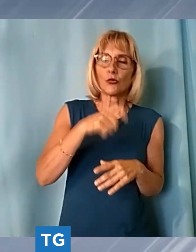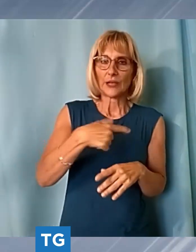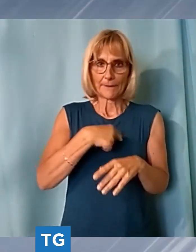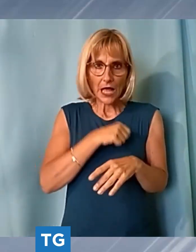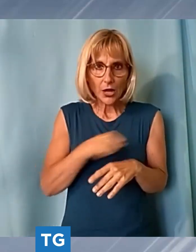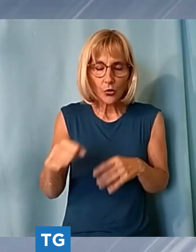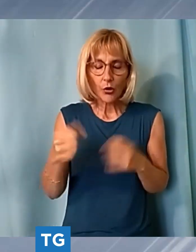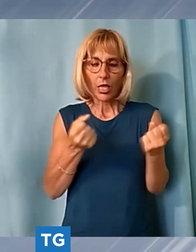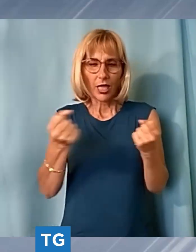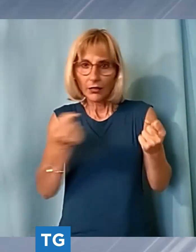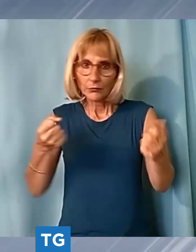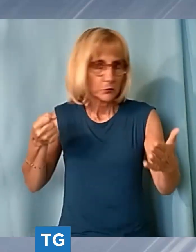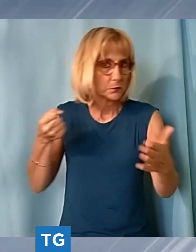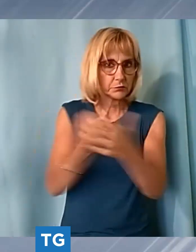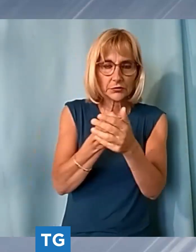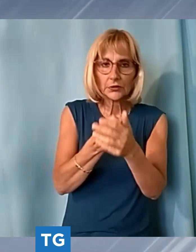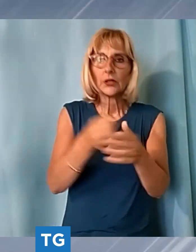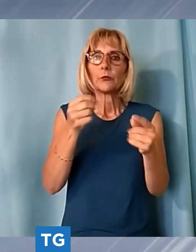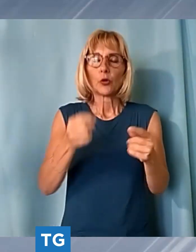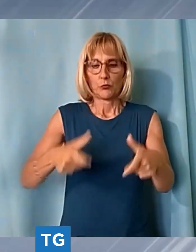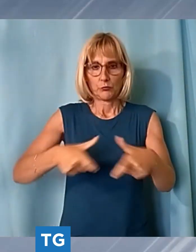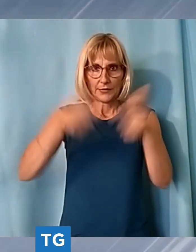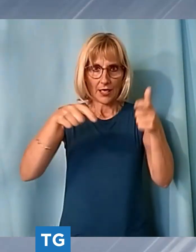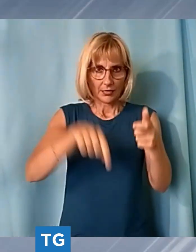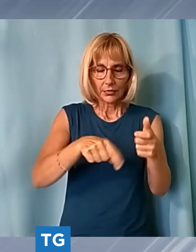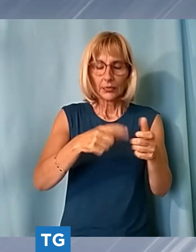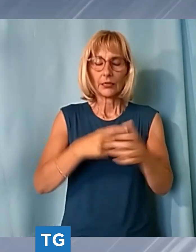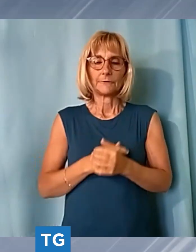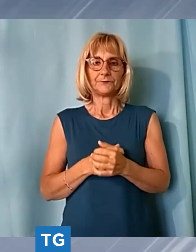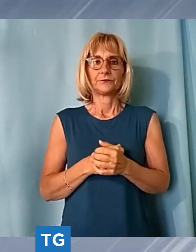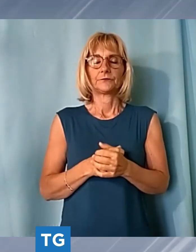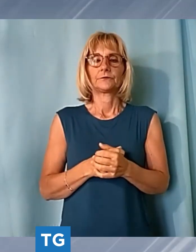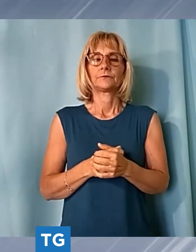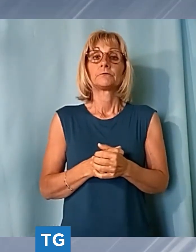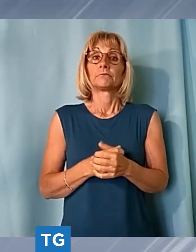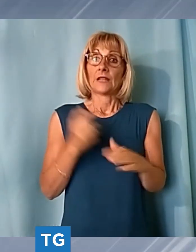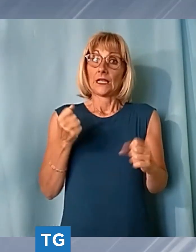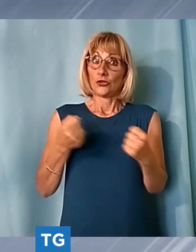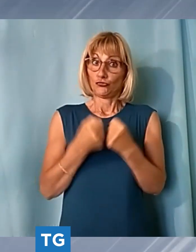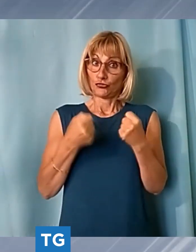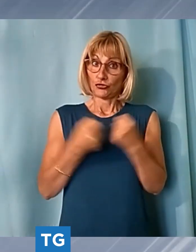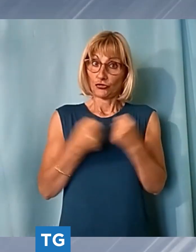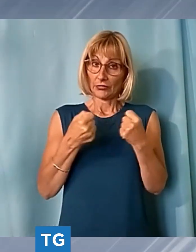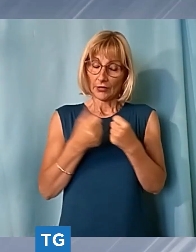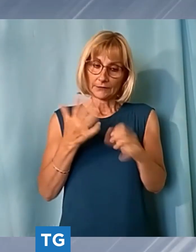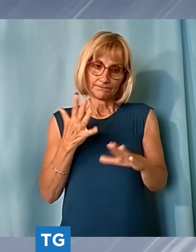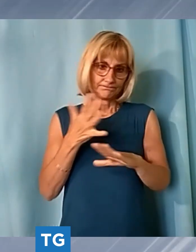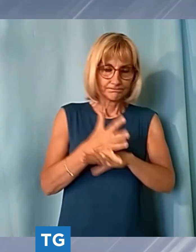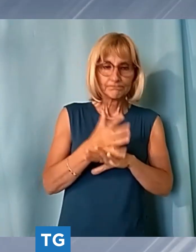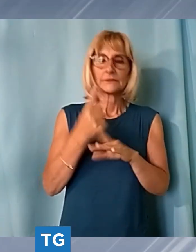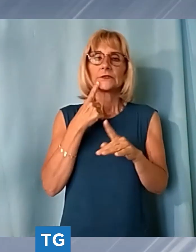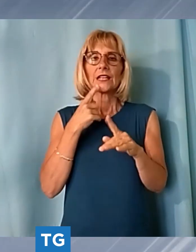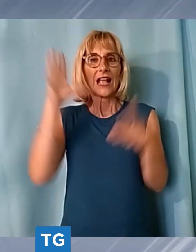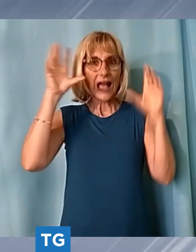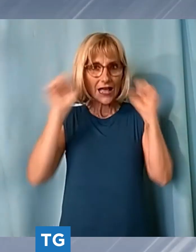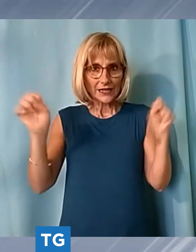che è andato a sbattere contro una pianta al lato della strada sul luogo dell'incidente anche per stabilire la dinamica dei fatti i carabinieri successivamente